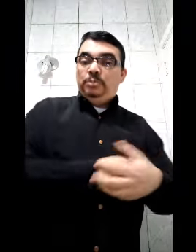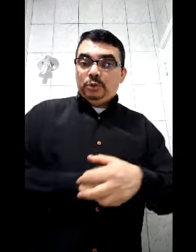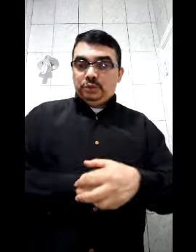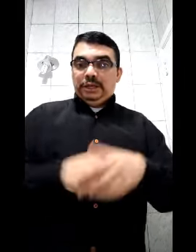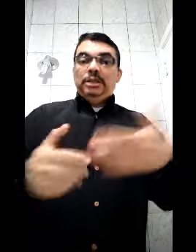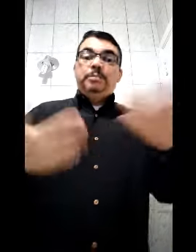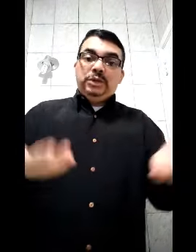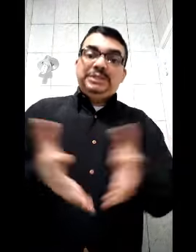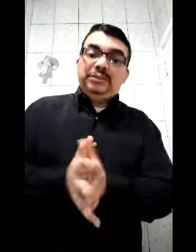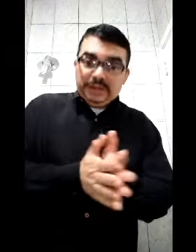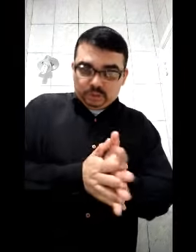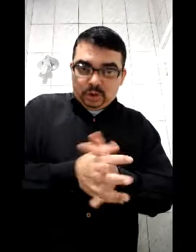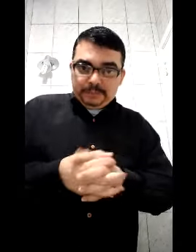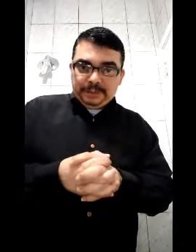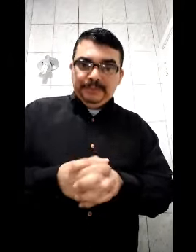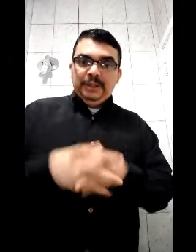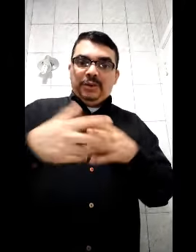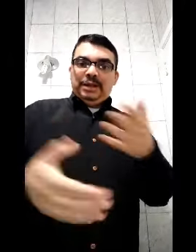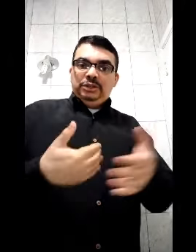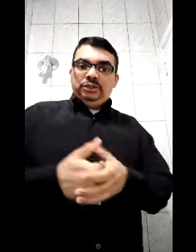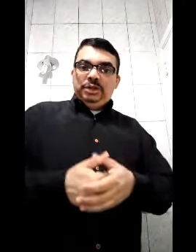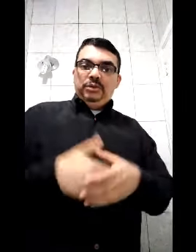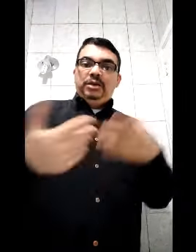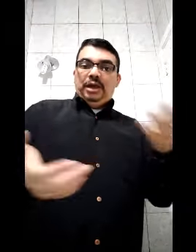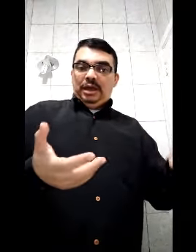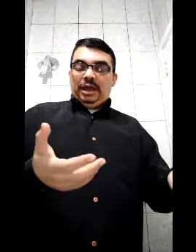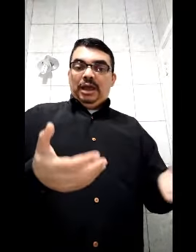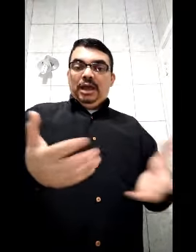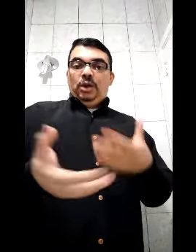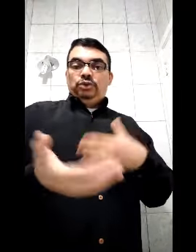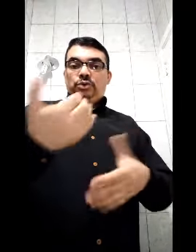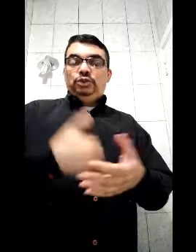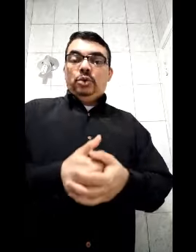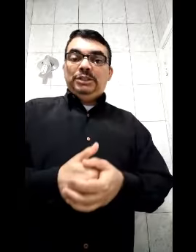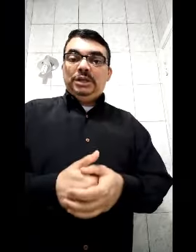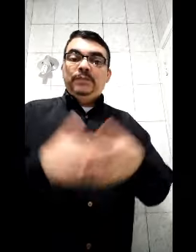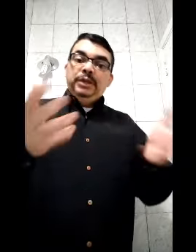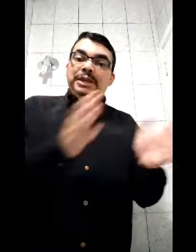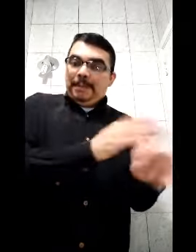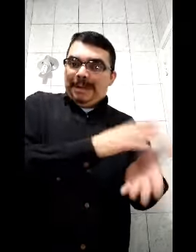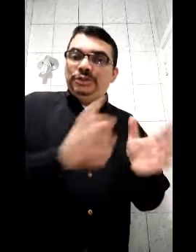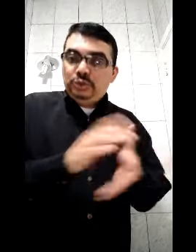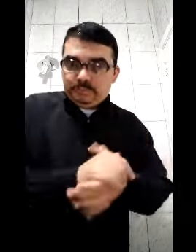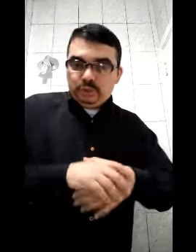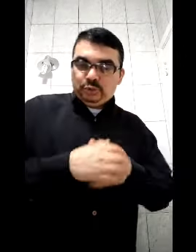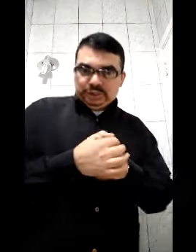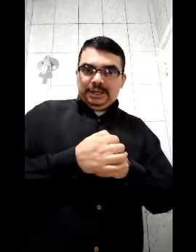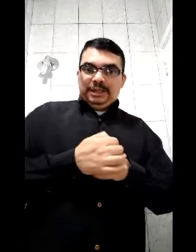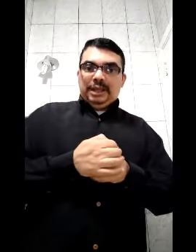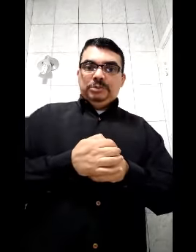no imposto de renda? Porque isso é filantrópico. Então aquele dinheiro é um dinheiro de doação. E abaixo do imposto de renda da